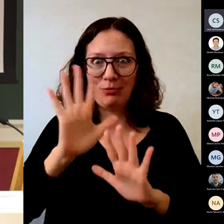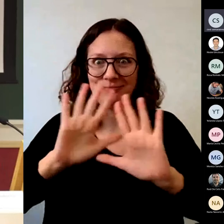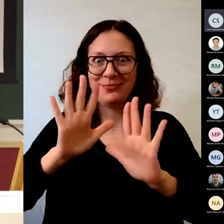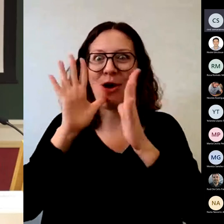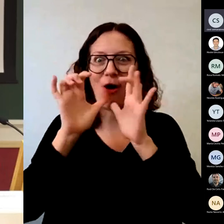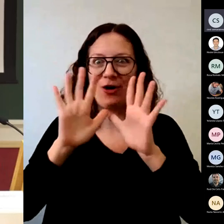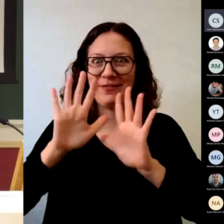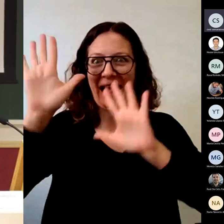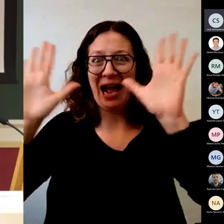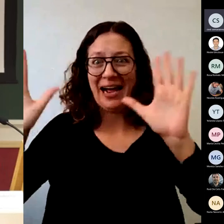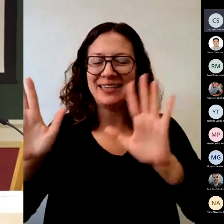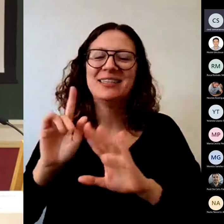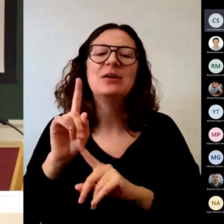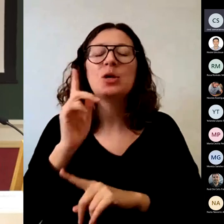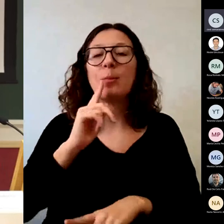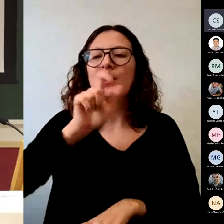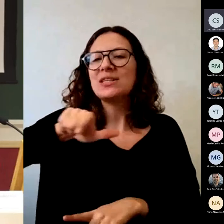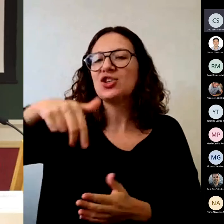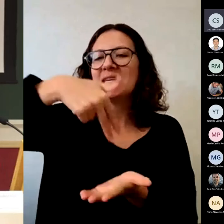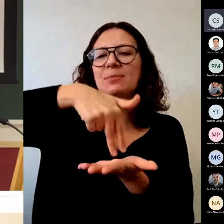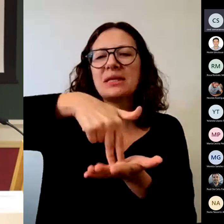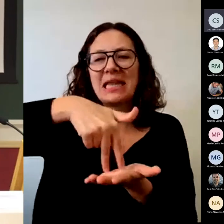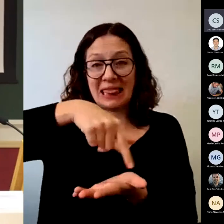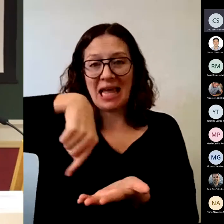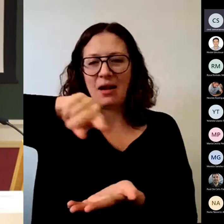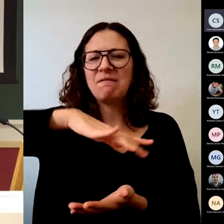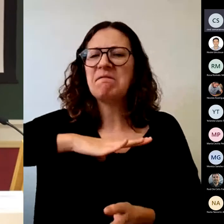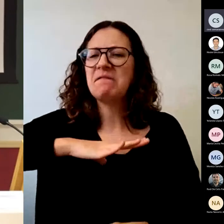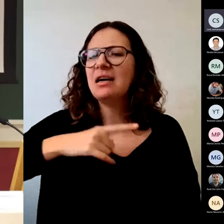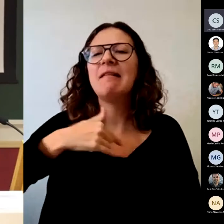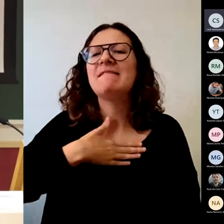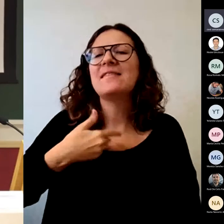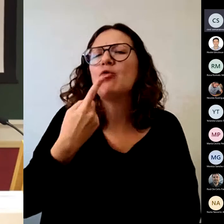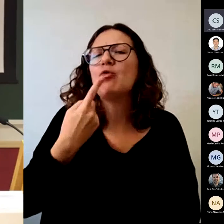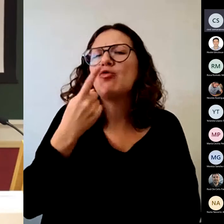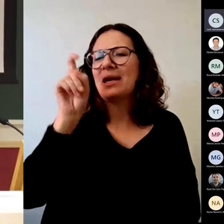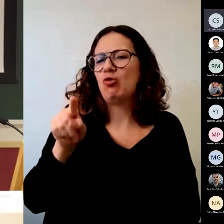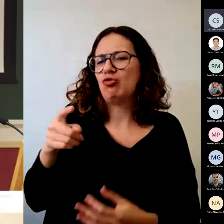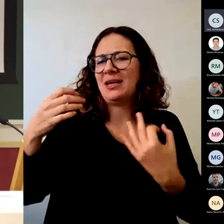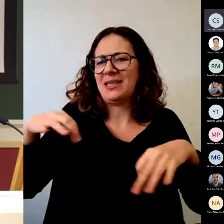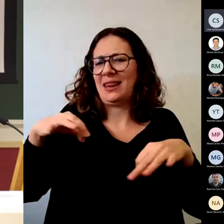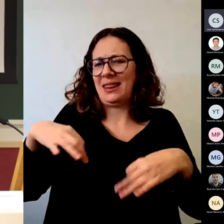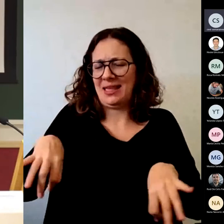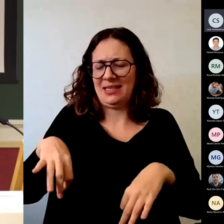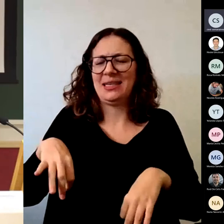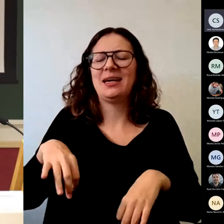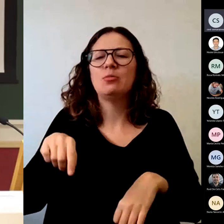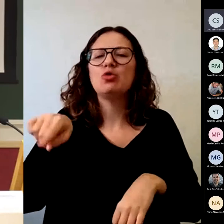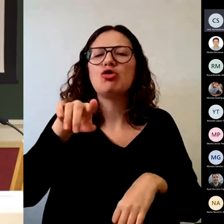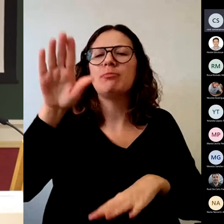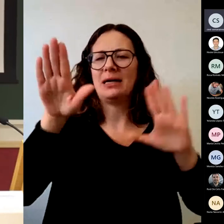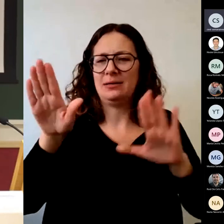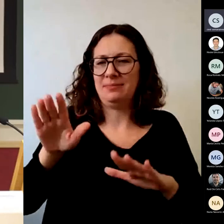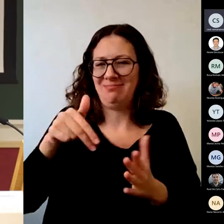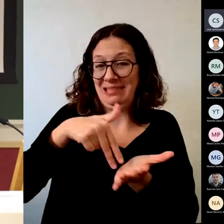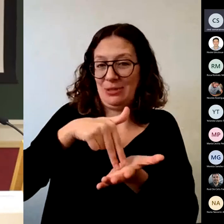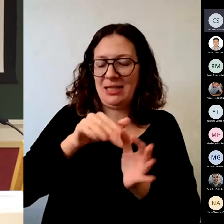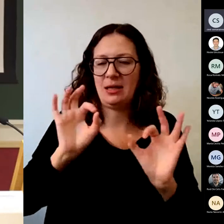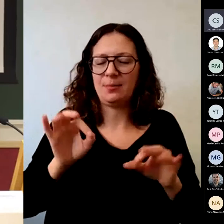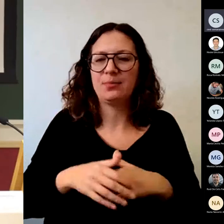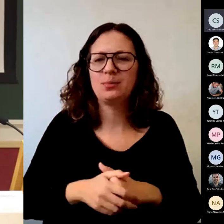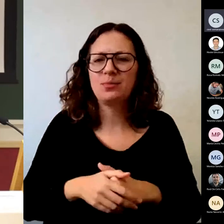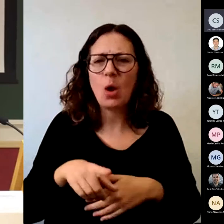valeo. Pero los que estáis aquí, por favor, una pregunta muy sencilla. ¿Todos creéis que es importante